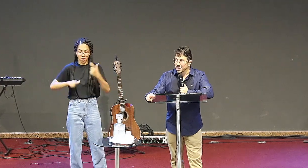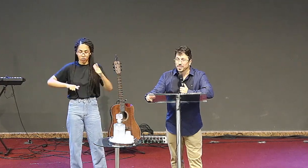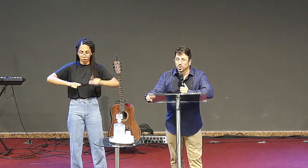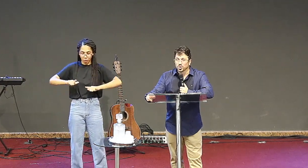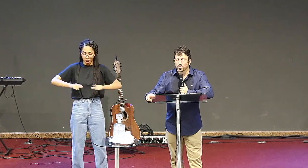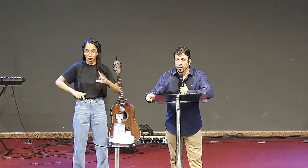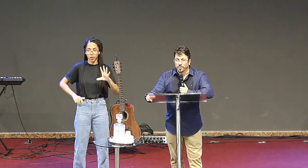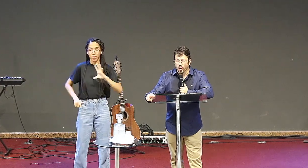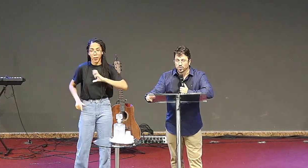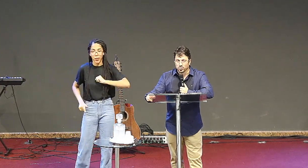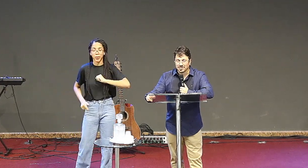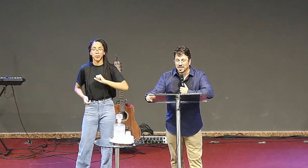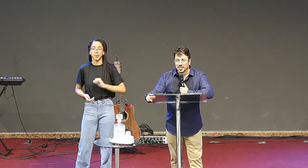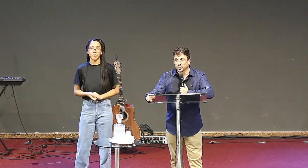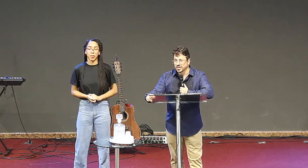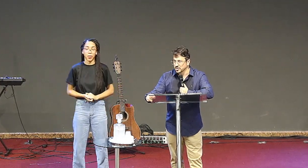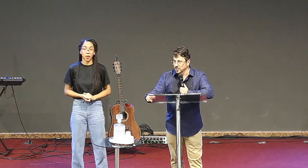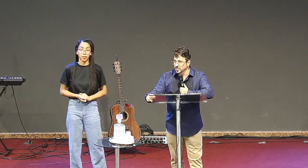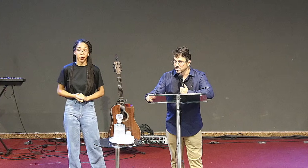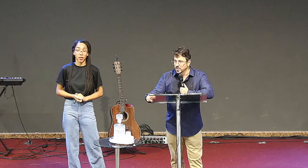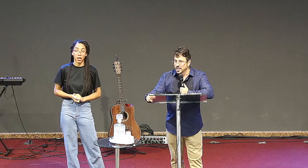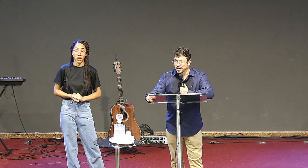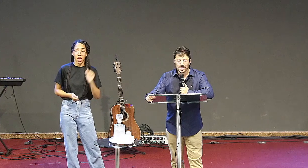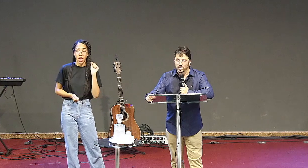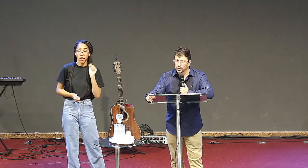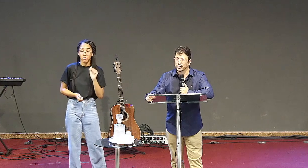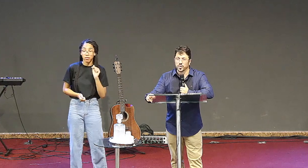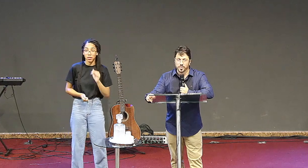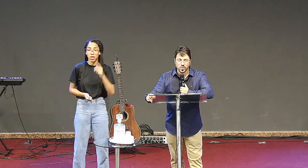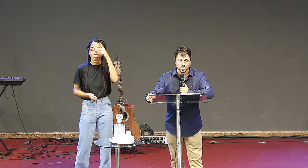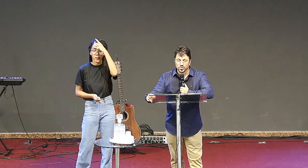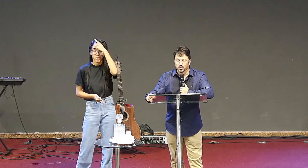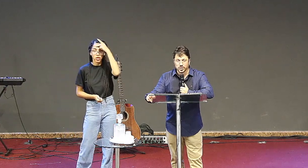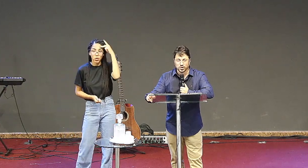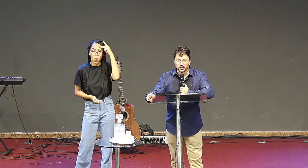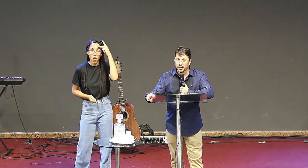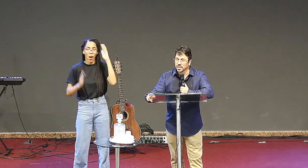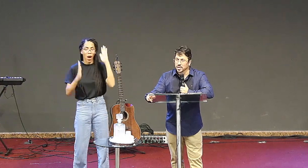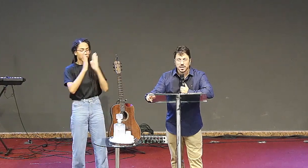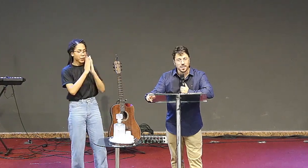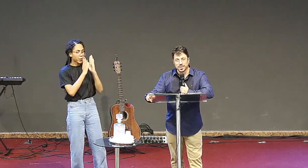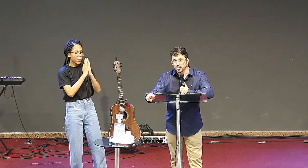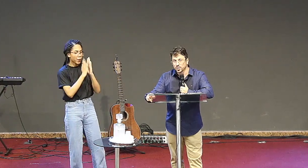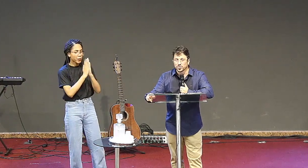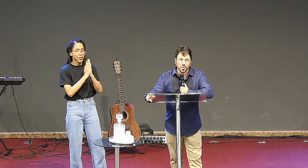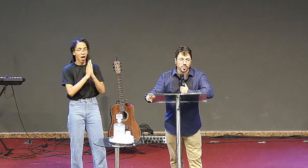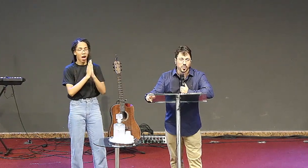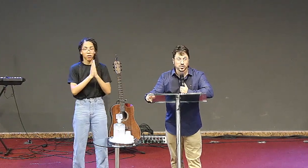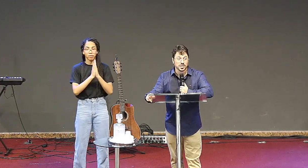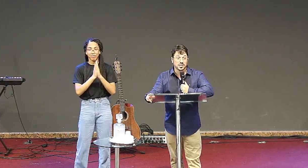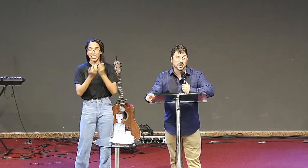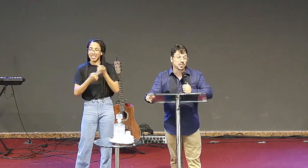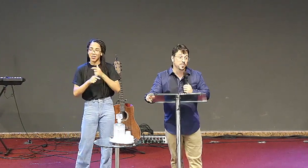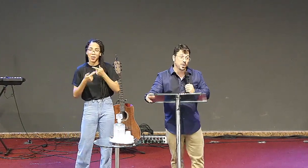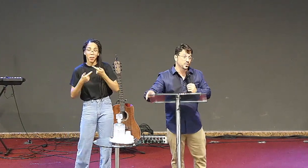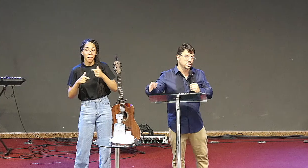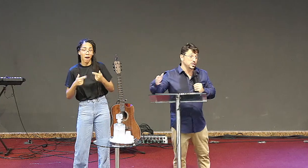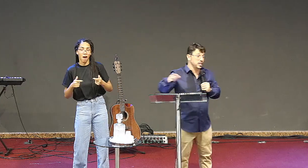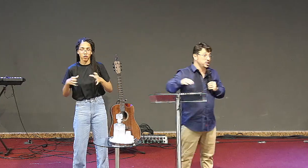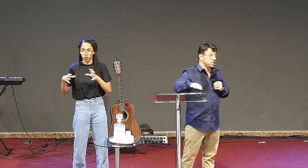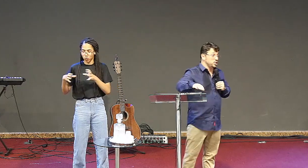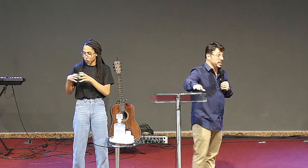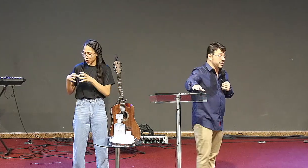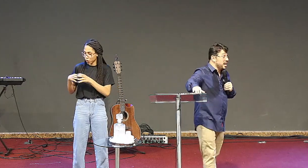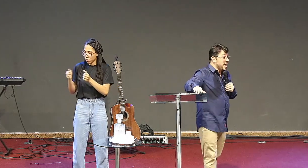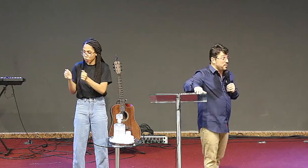que abandonou o seu posto na sala de oração que abandonou o seu posto no domingo de manhã que abandonou o seu posto na cela irmãos a